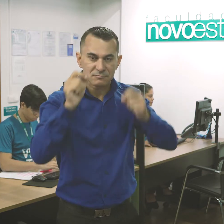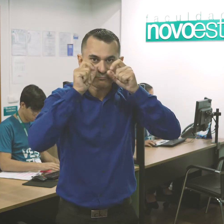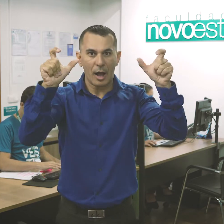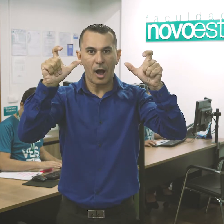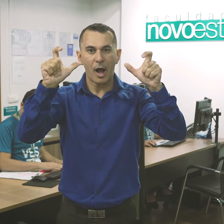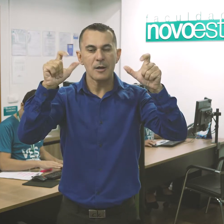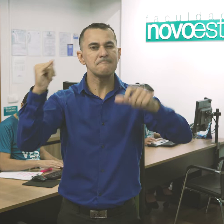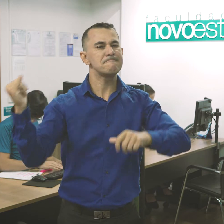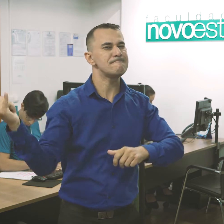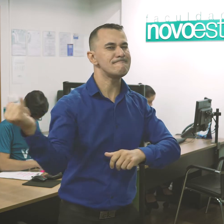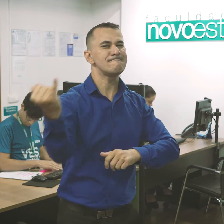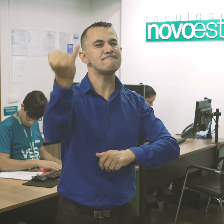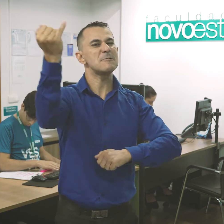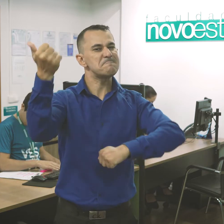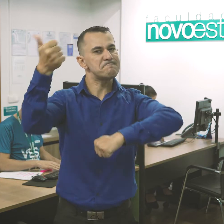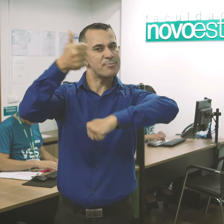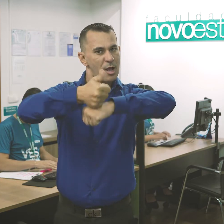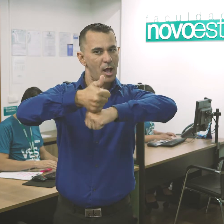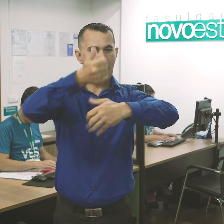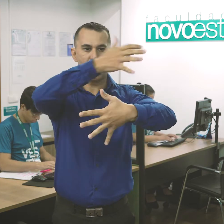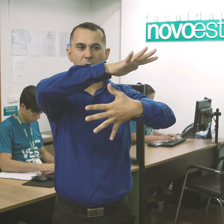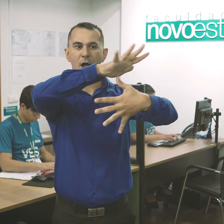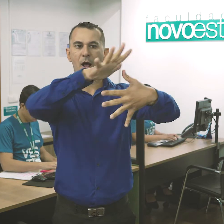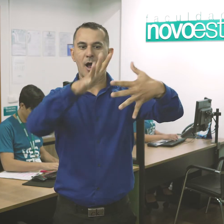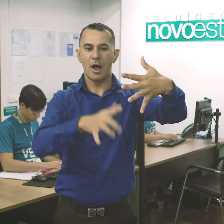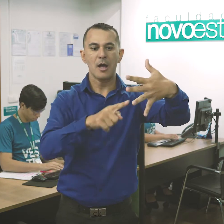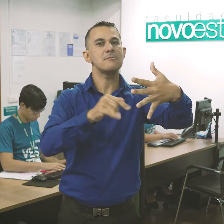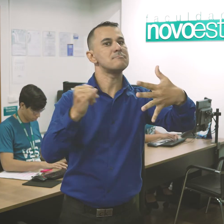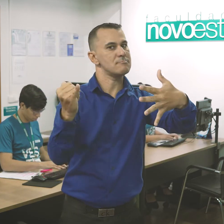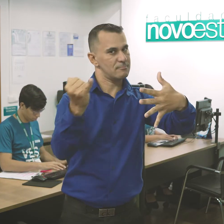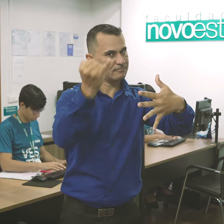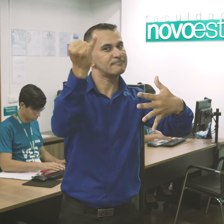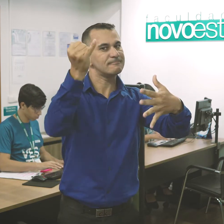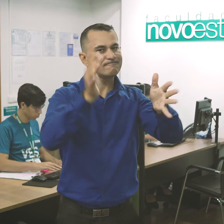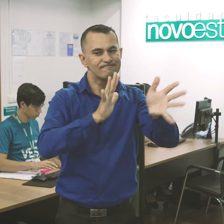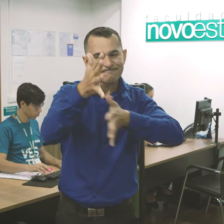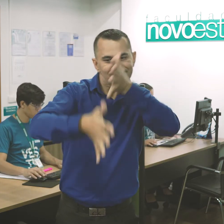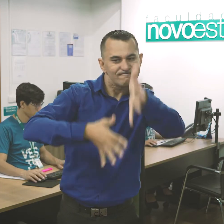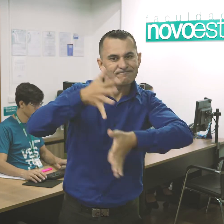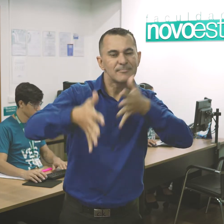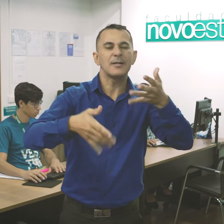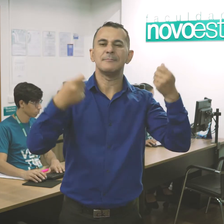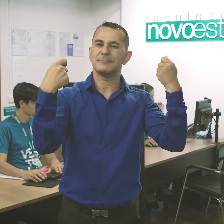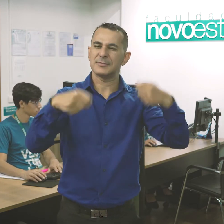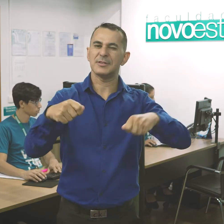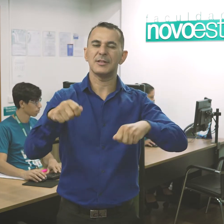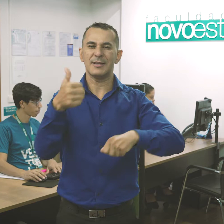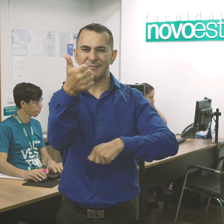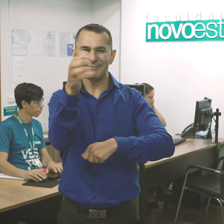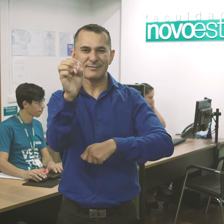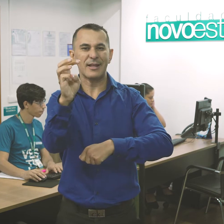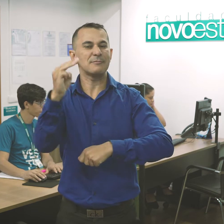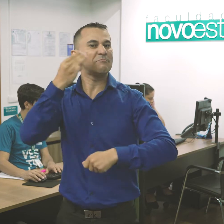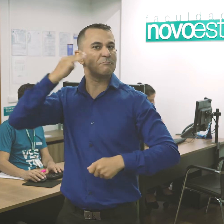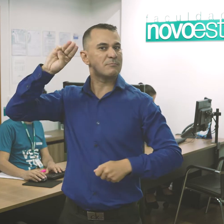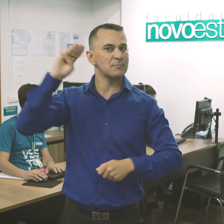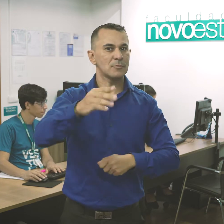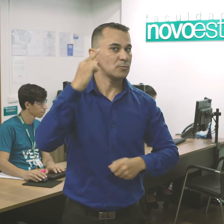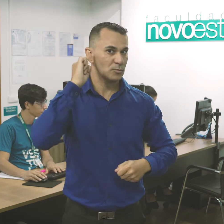para a importância da língua brasileira de sinais e para atender os 10 milhões de surdos brasileiros,